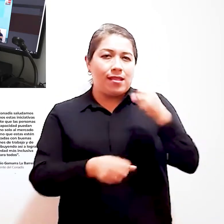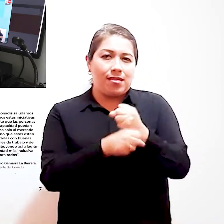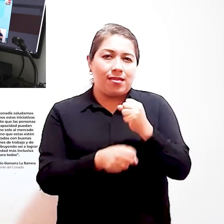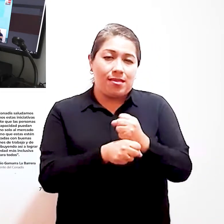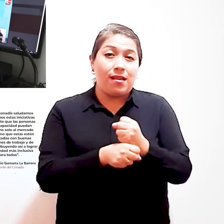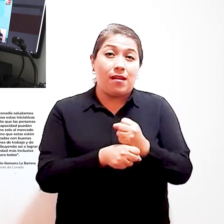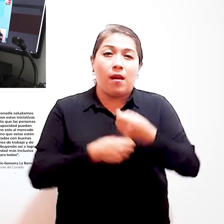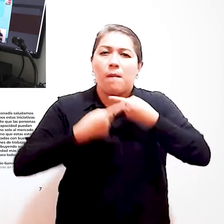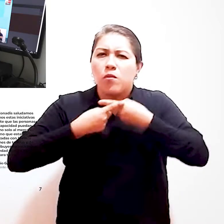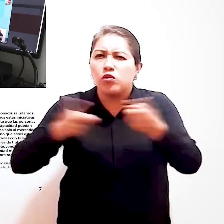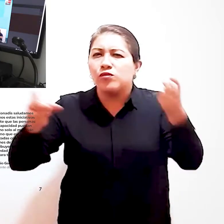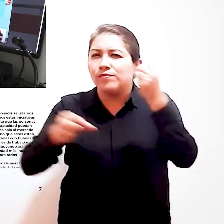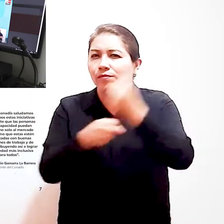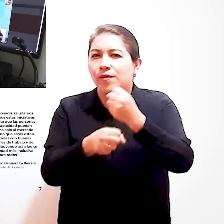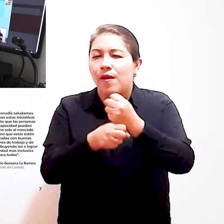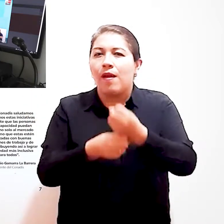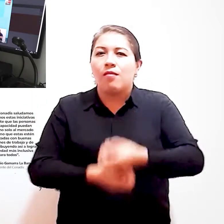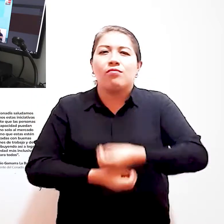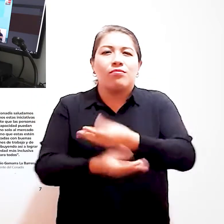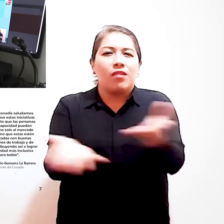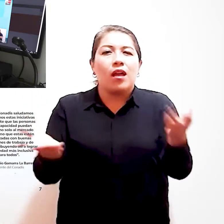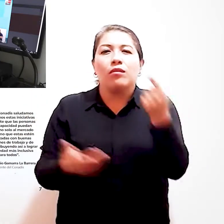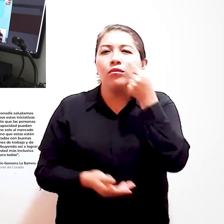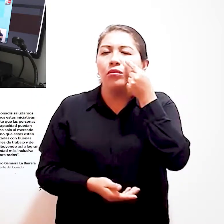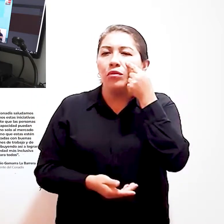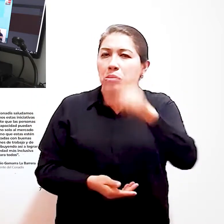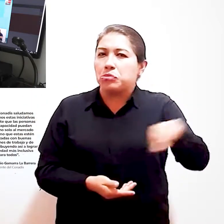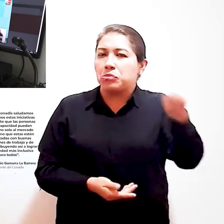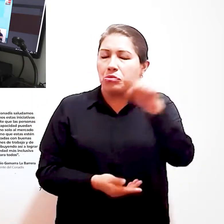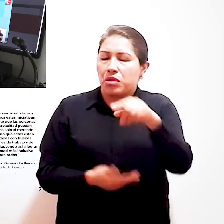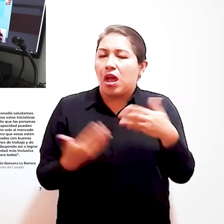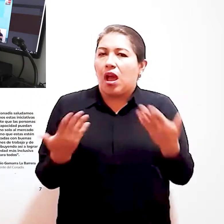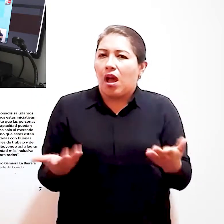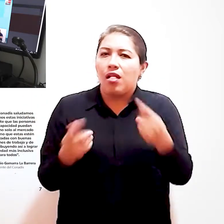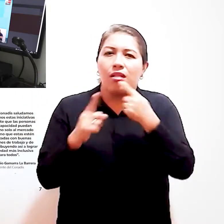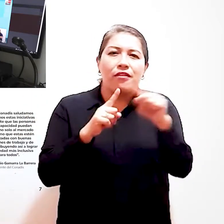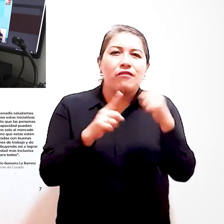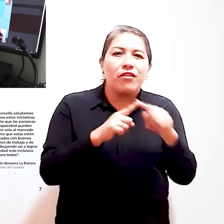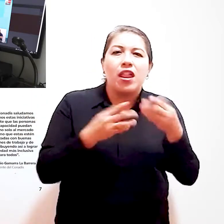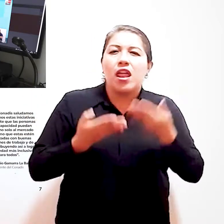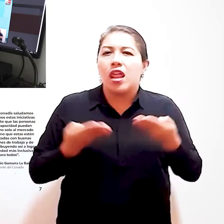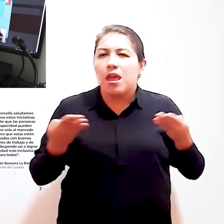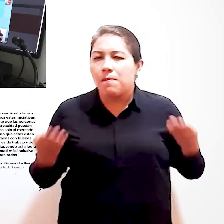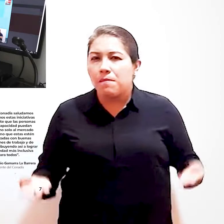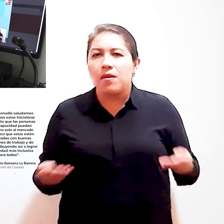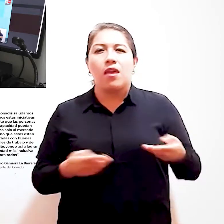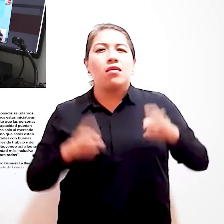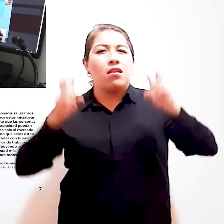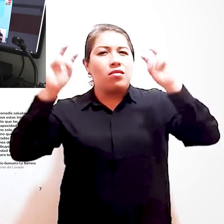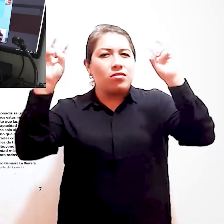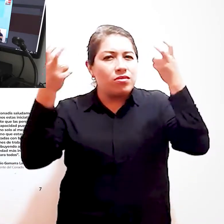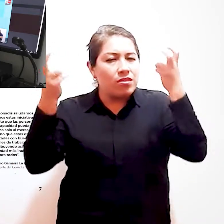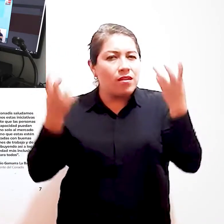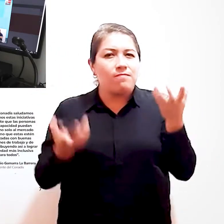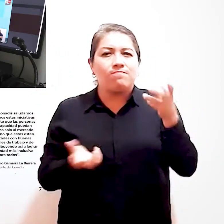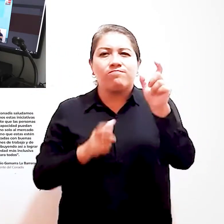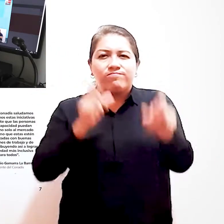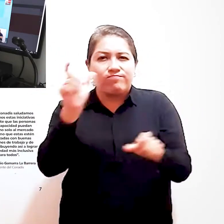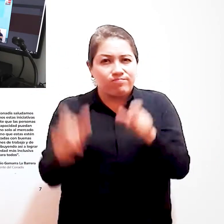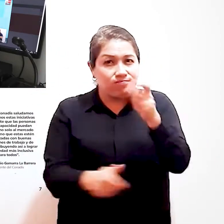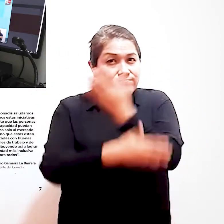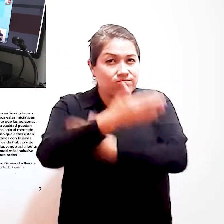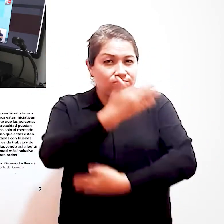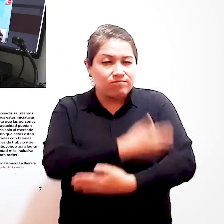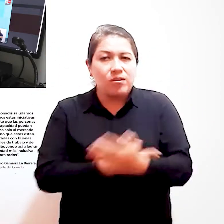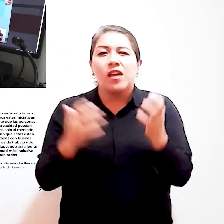y Promoción del Empleo con la finalidad de dar a conocer información y diversas herramientas en temas de interés de las